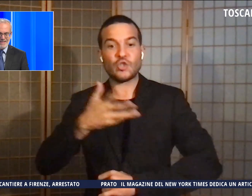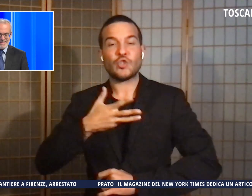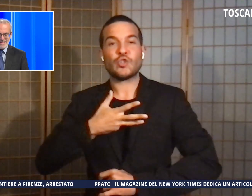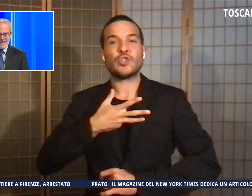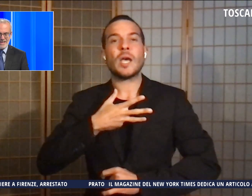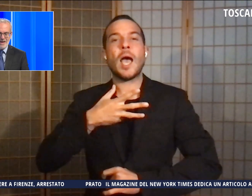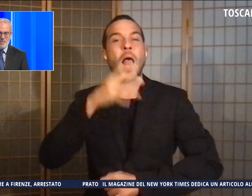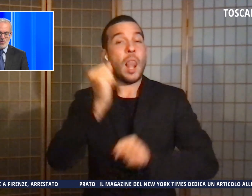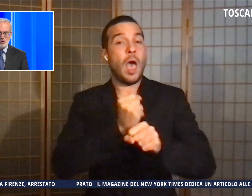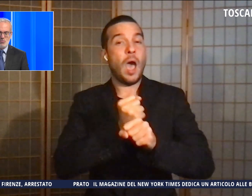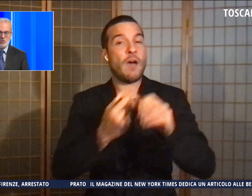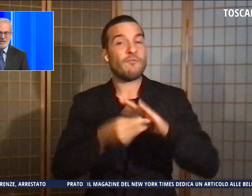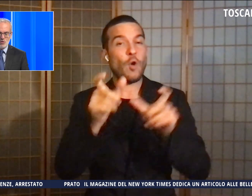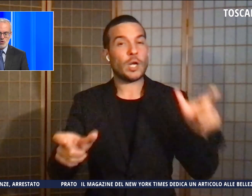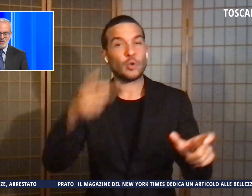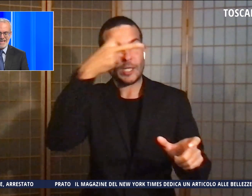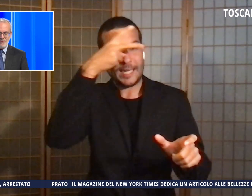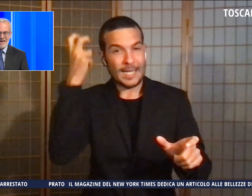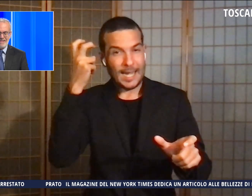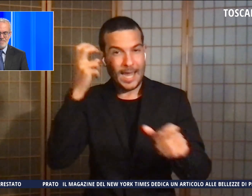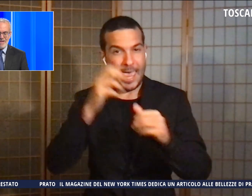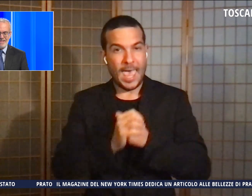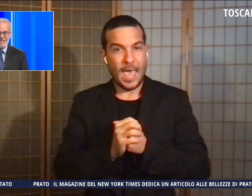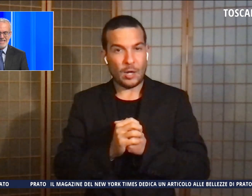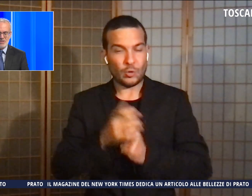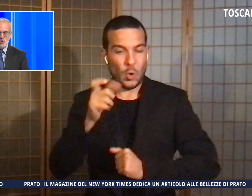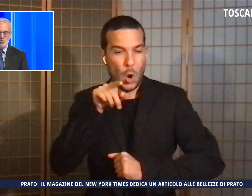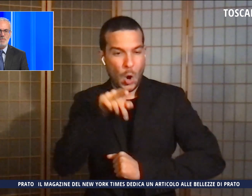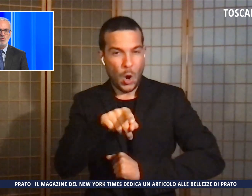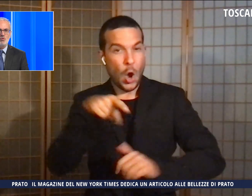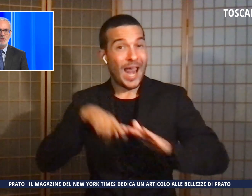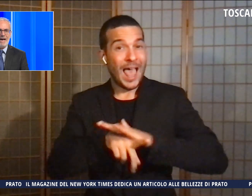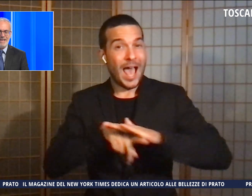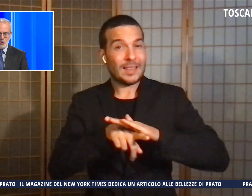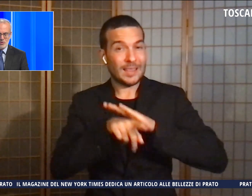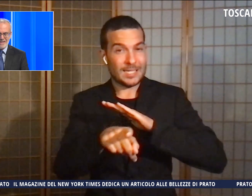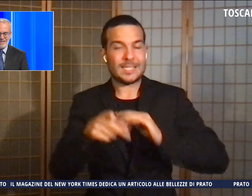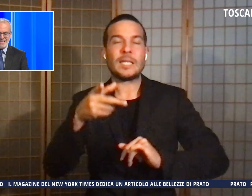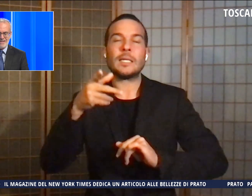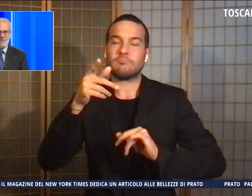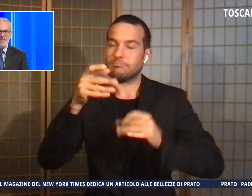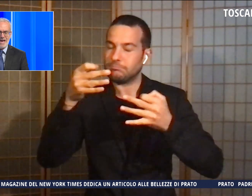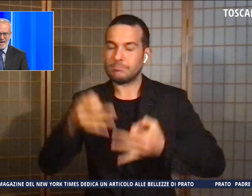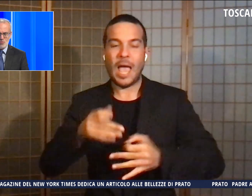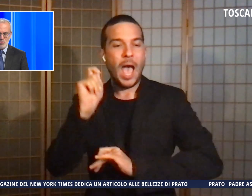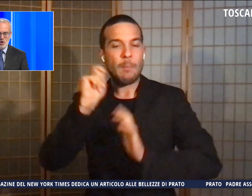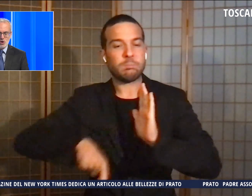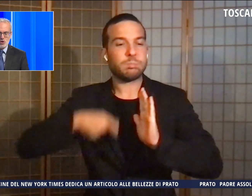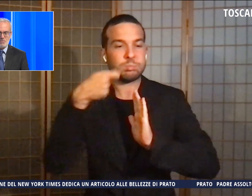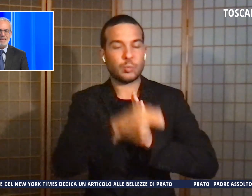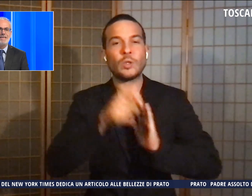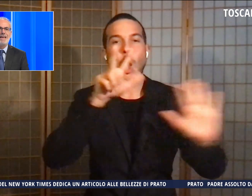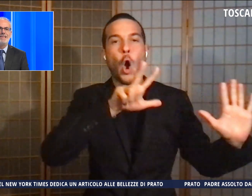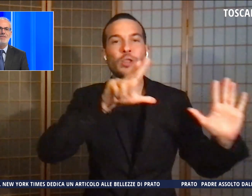quali clandestini. Per questo motivo sono state fatte ammende e sanzioni per un totale di 87 mila euro,